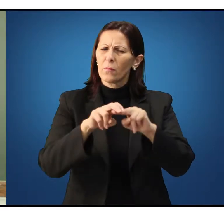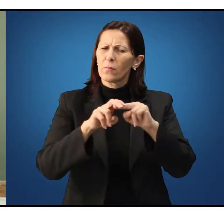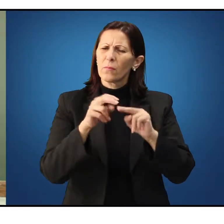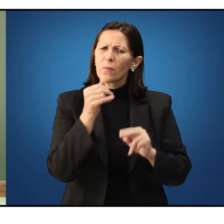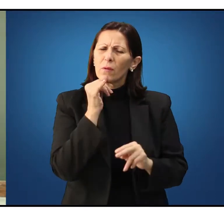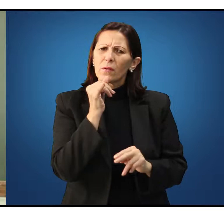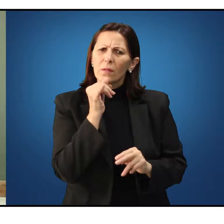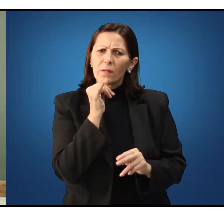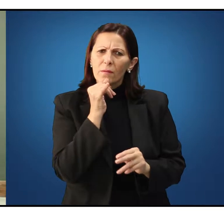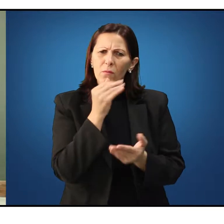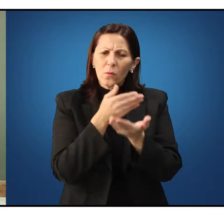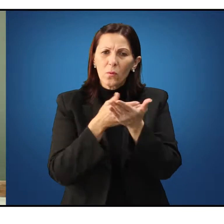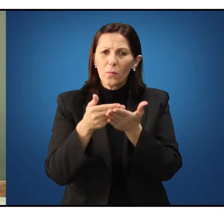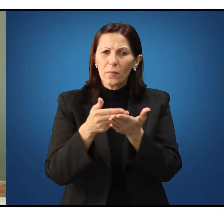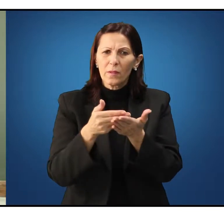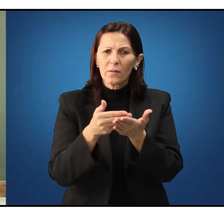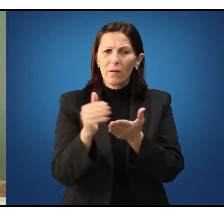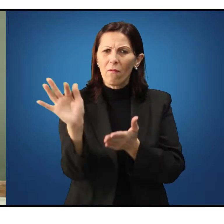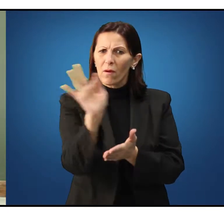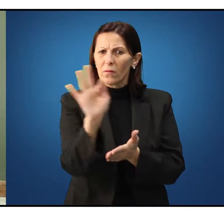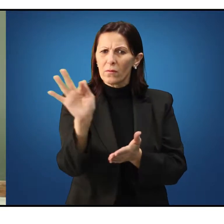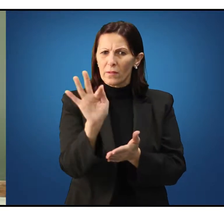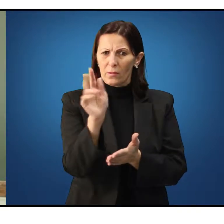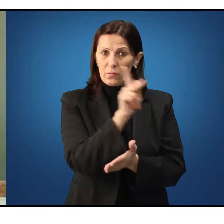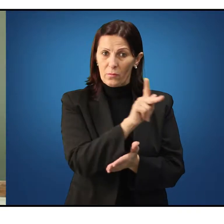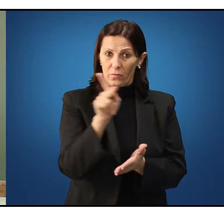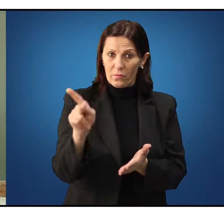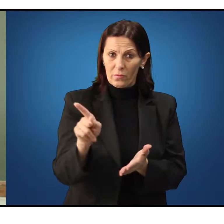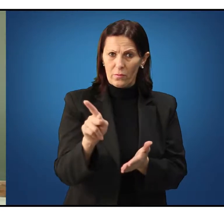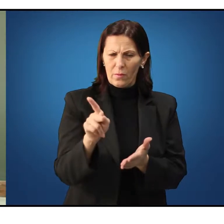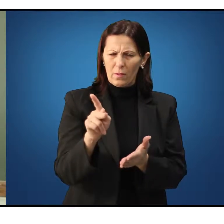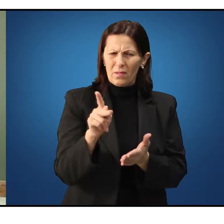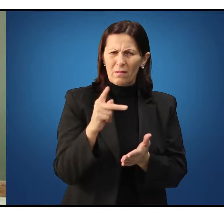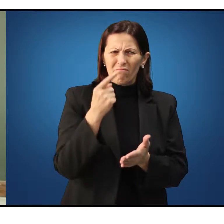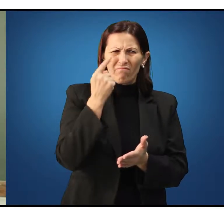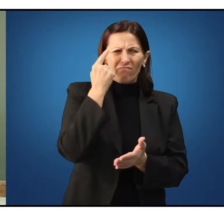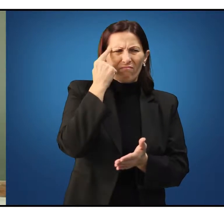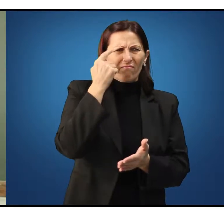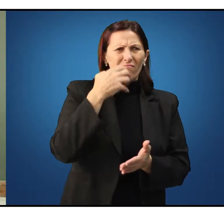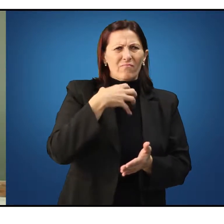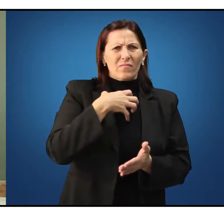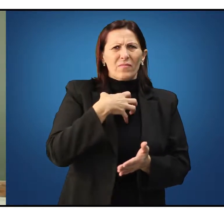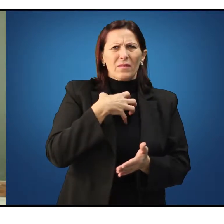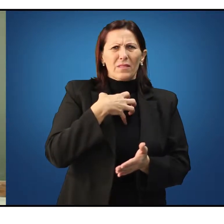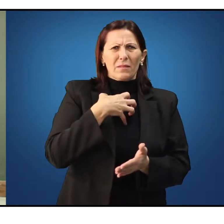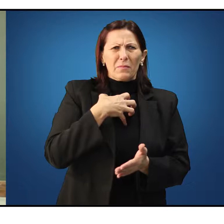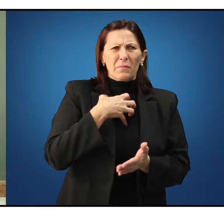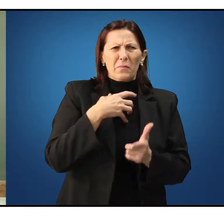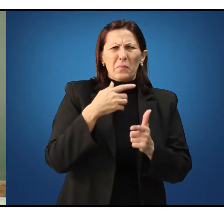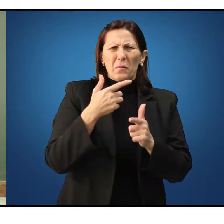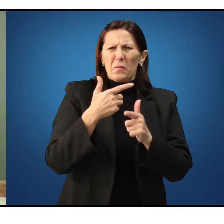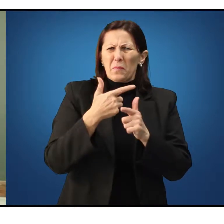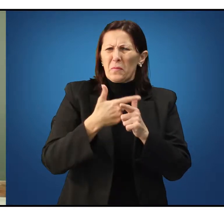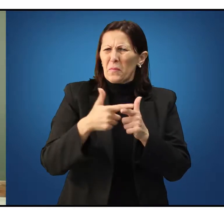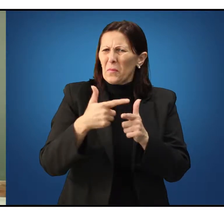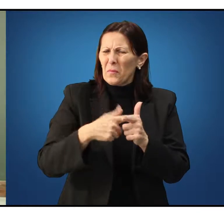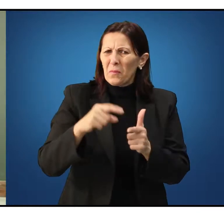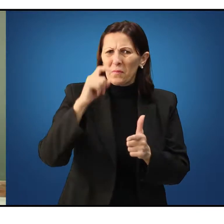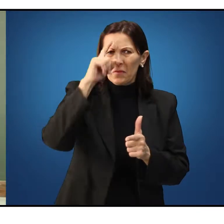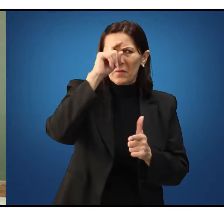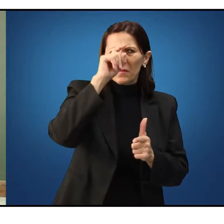logo no início da minha graduação, com uma sensação de que eu tinha muita dificuldade em